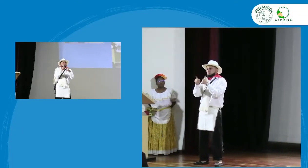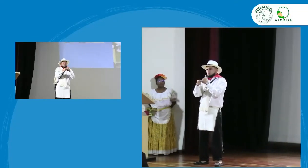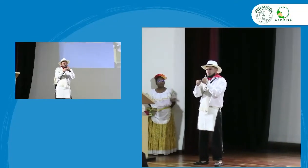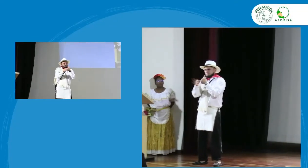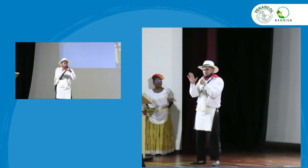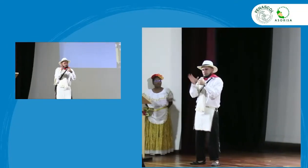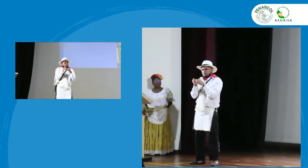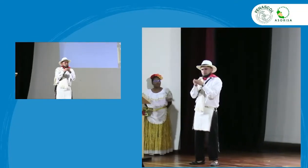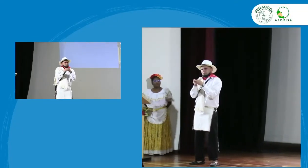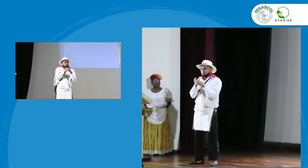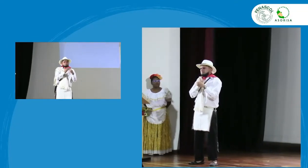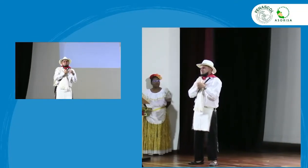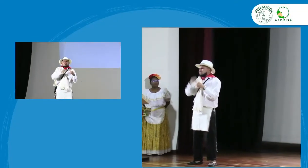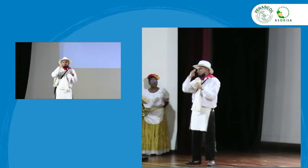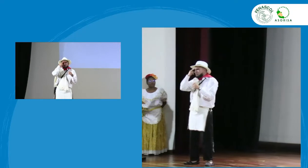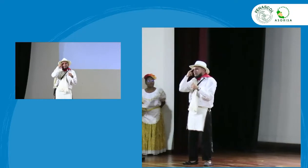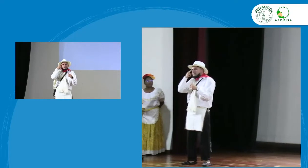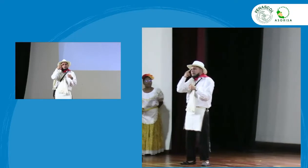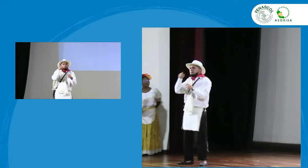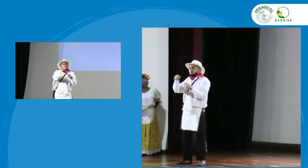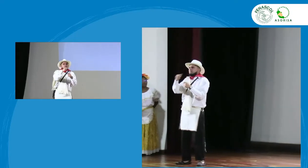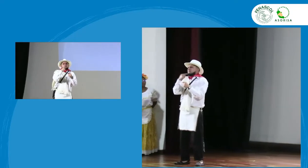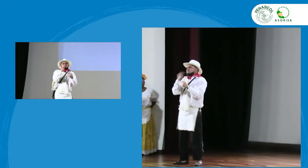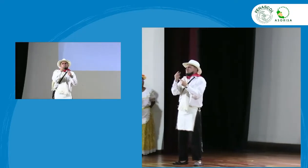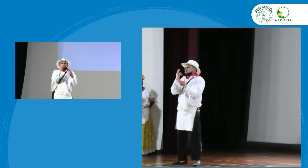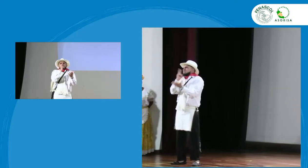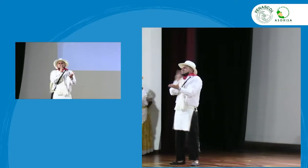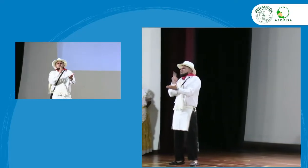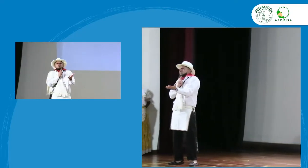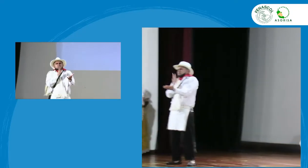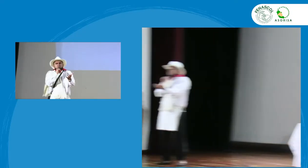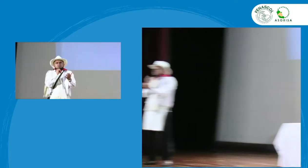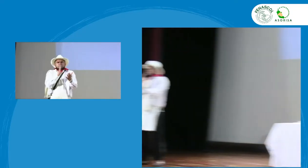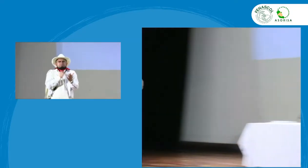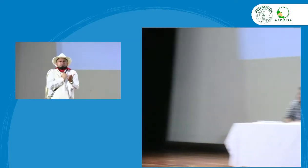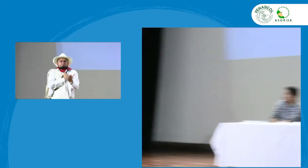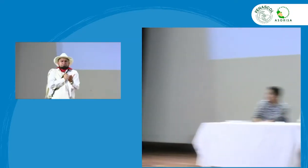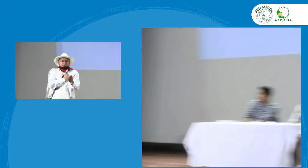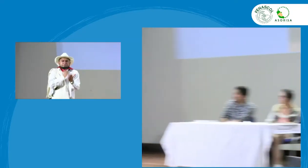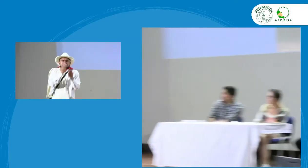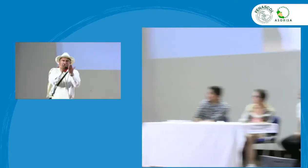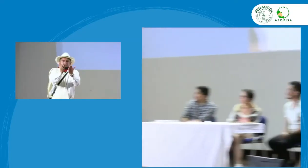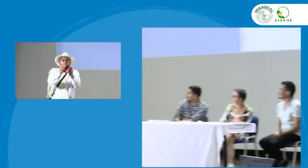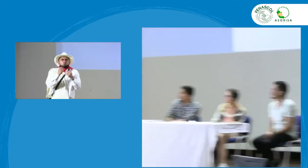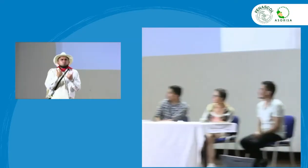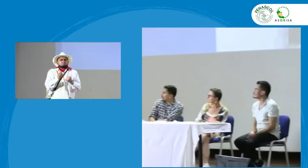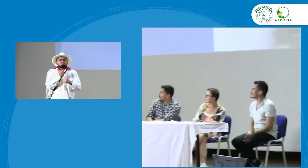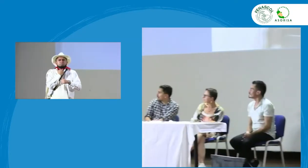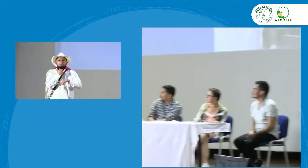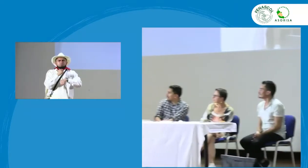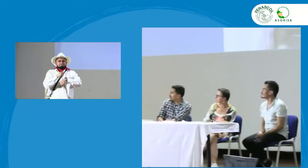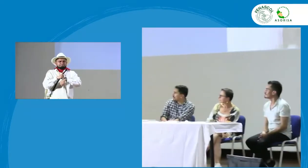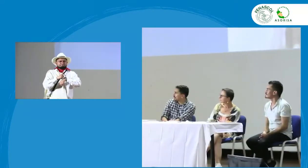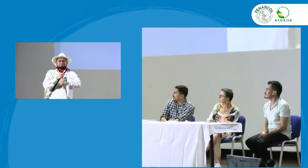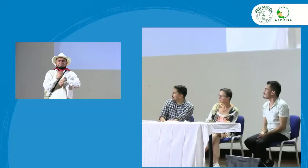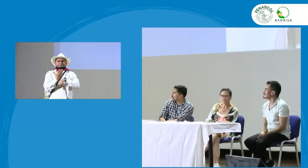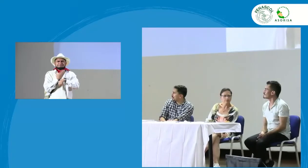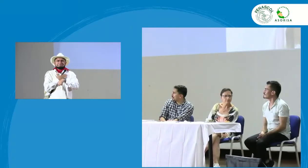creo que hay una persona de la Asociación de Sordos del Guaviare que está diciendo que todavía no se le está ha dado respuesta a su pregunta la verdad